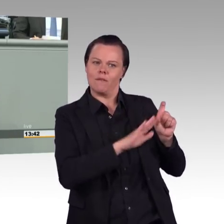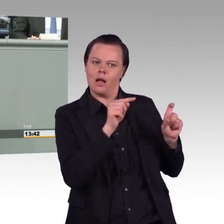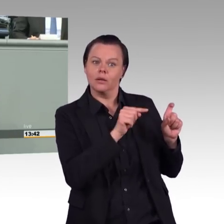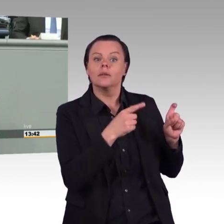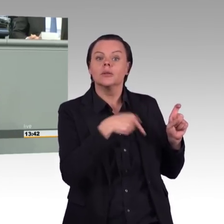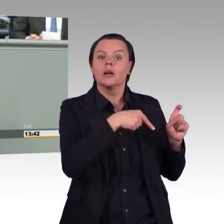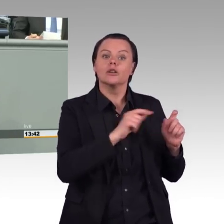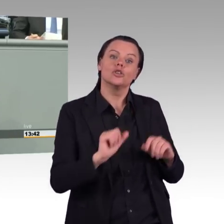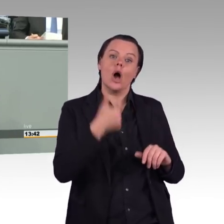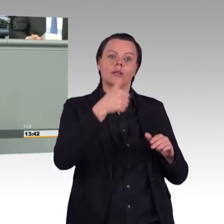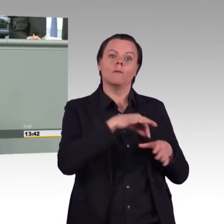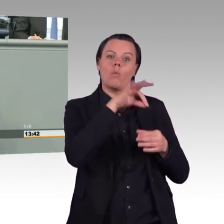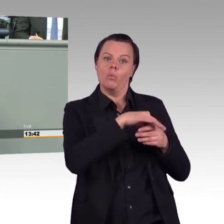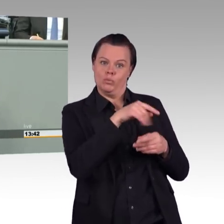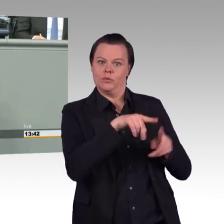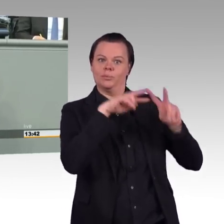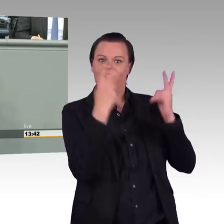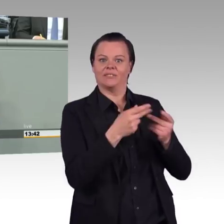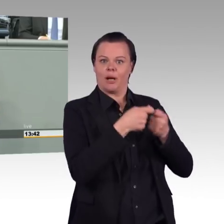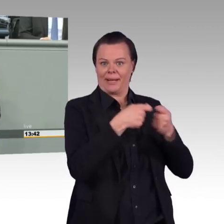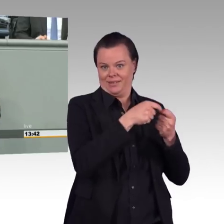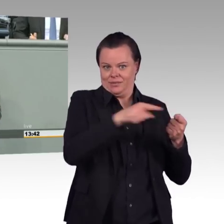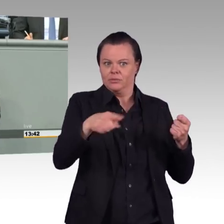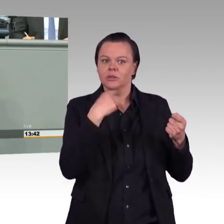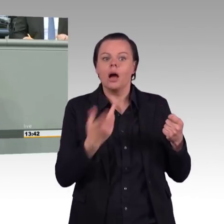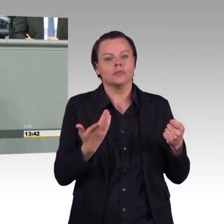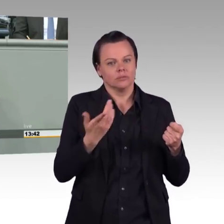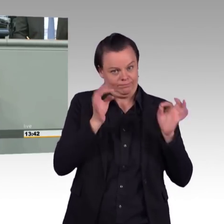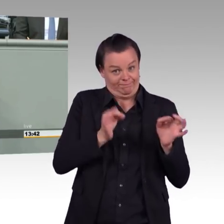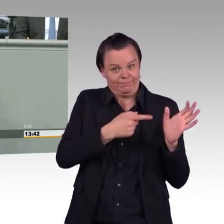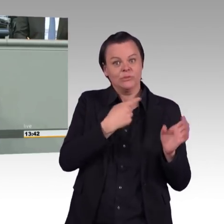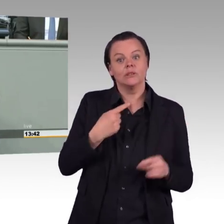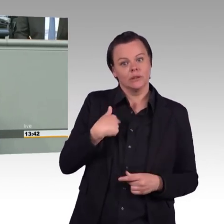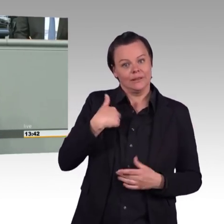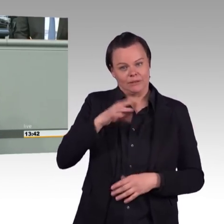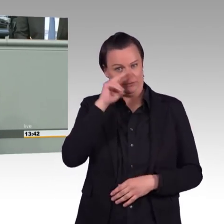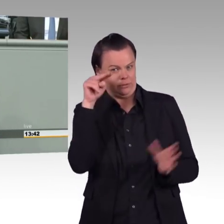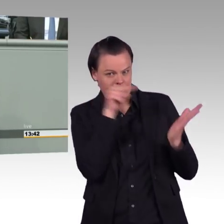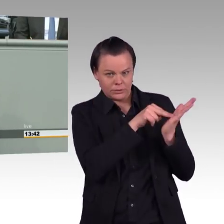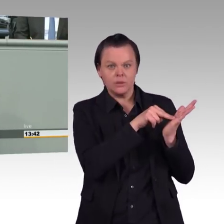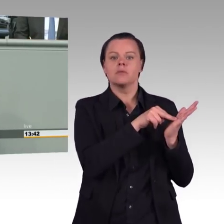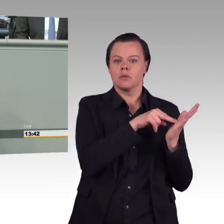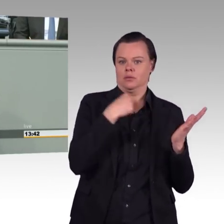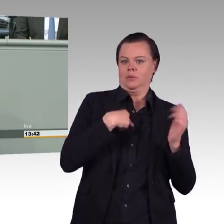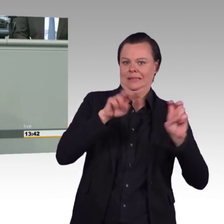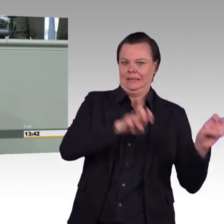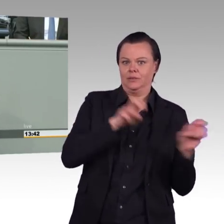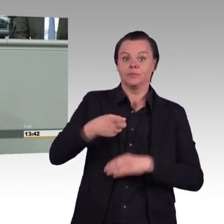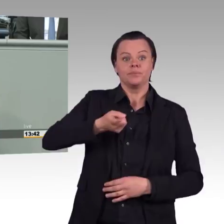Pariser Klimaabkommen zu erreichen und auch nicht um die Klimaziele zu erreichen. Deswegen schlagen wir als Linke, und wir werden dazu in der